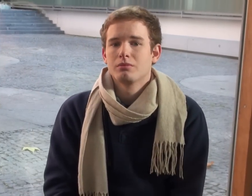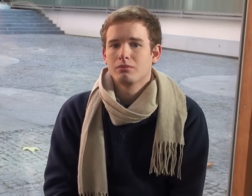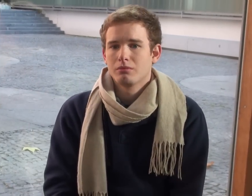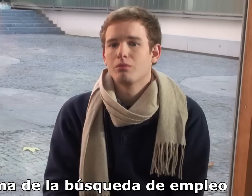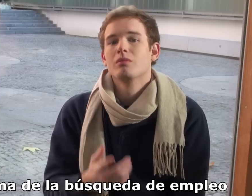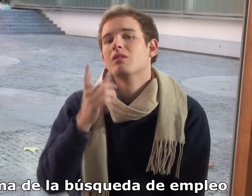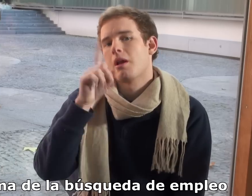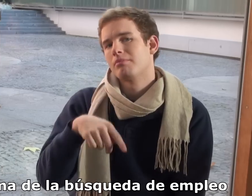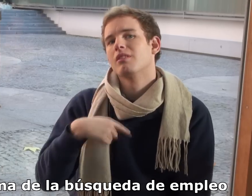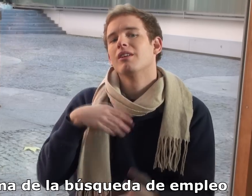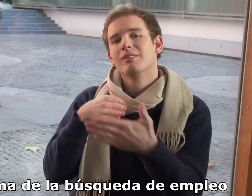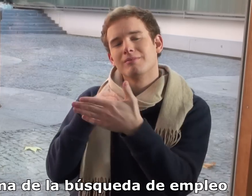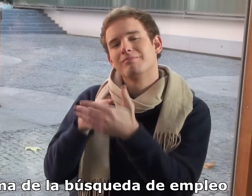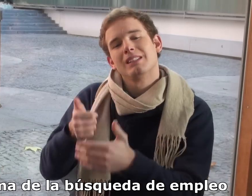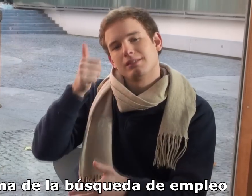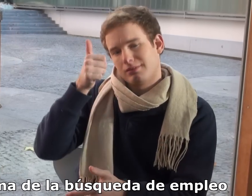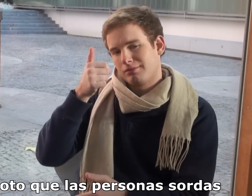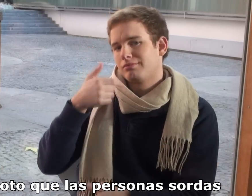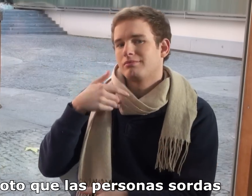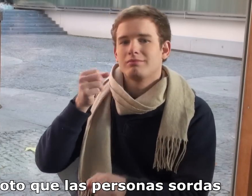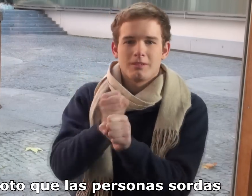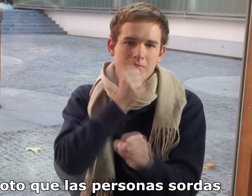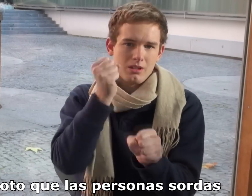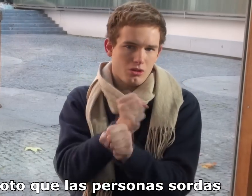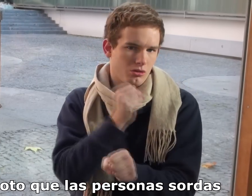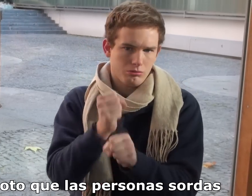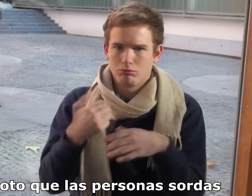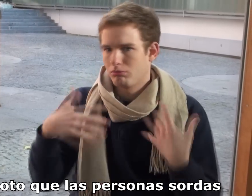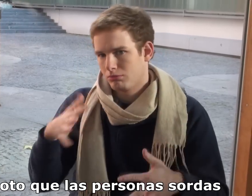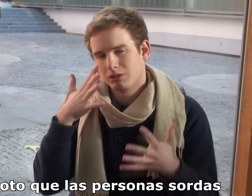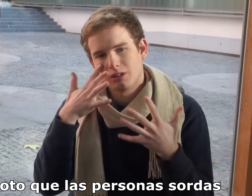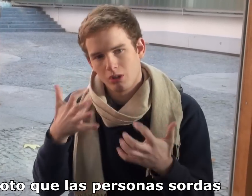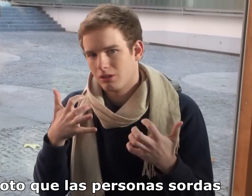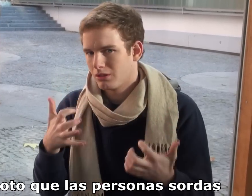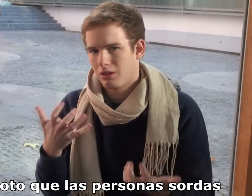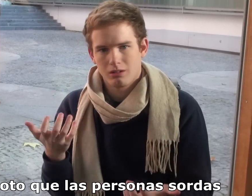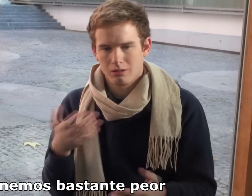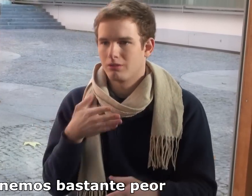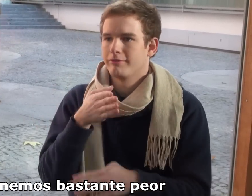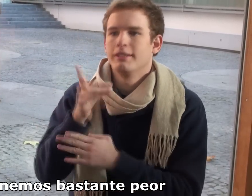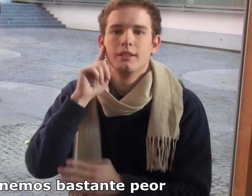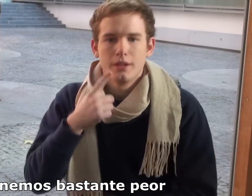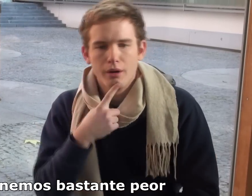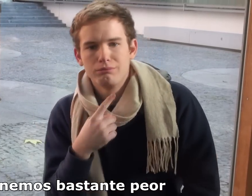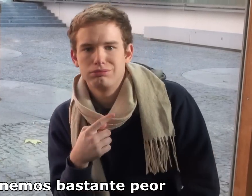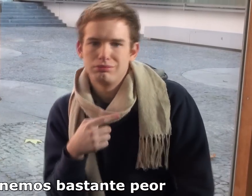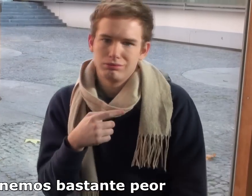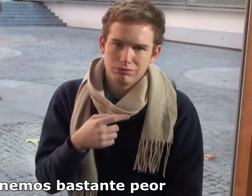Y para el tema de la búsqueda de empleo, ahí sí que noto que las personas sordas lo tenemos bastante peor.